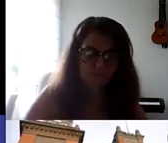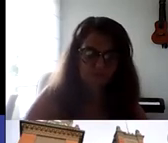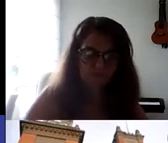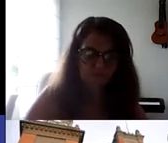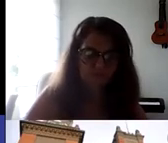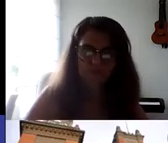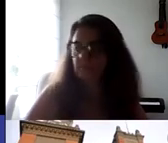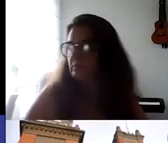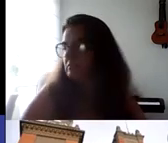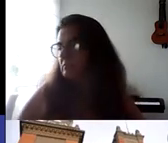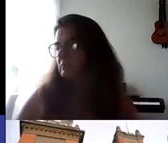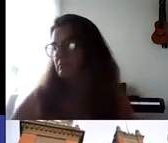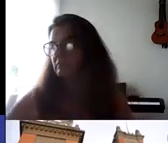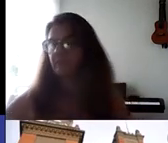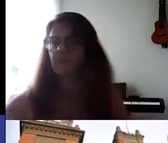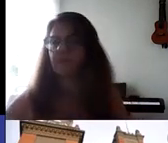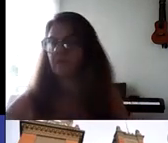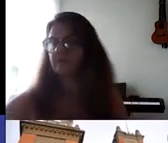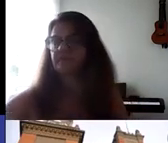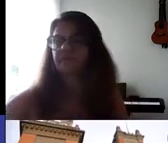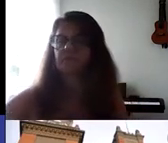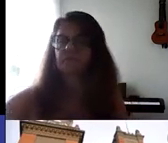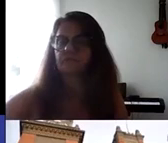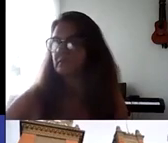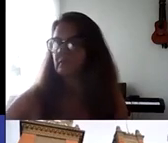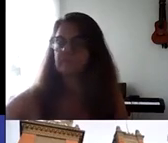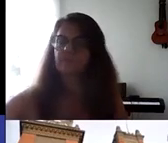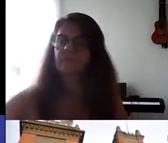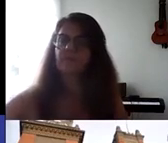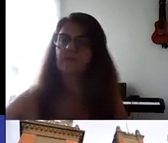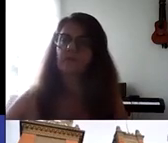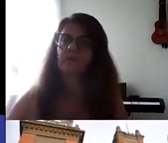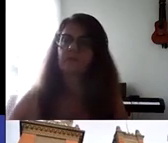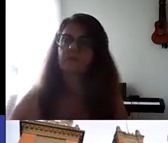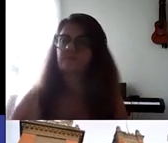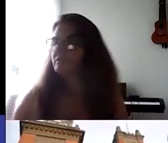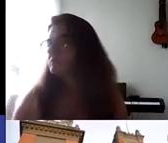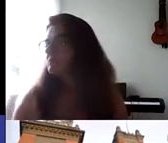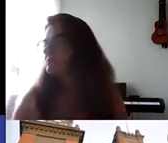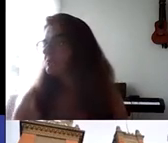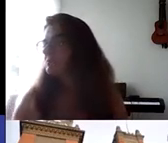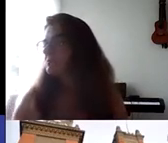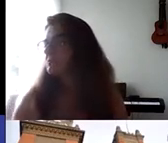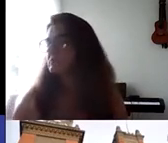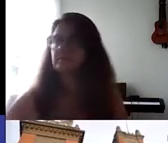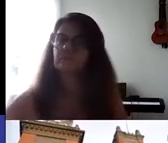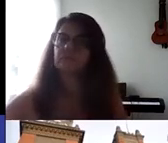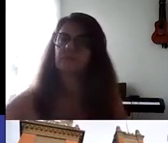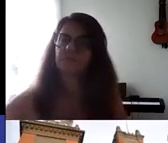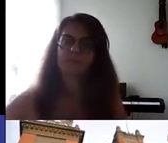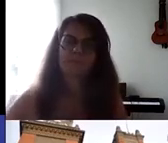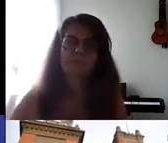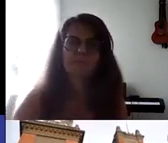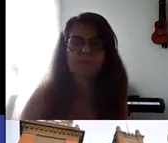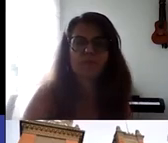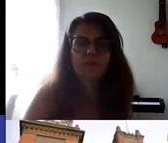unidades que têm o programa de residências, pedimos ajuda, inclusive, também da Procuradoria, que está na Fiocruz, que nos ajudou